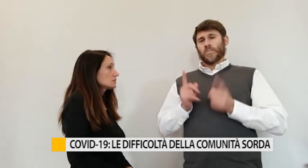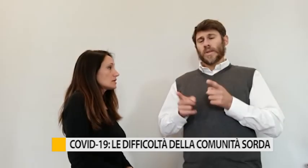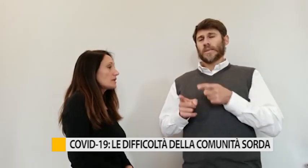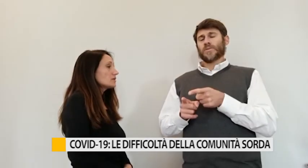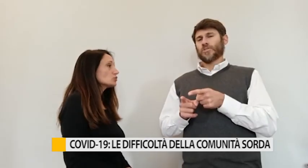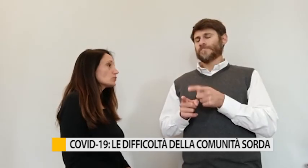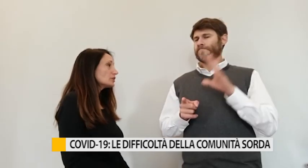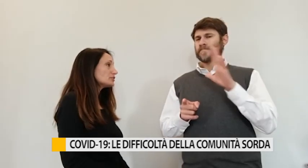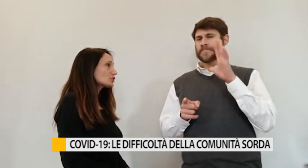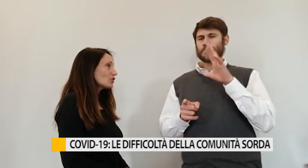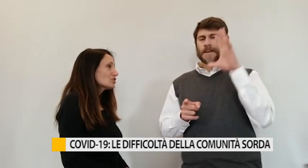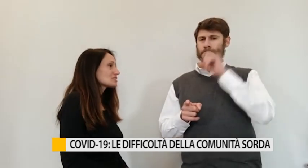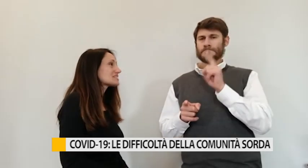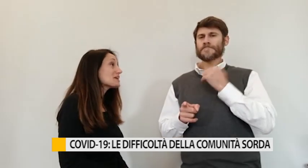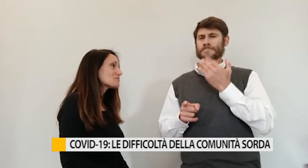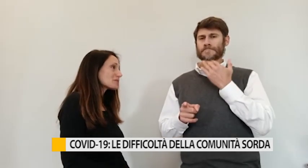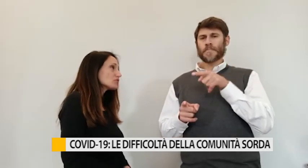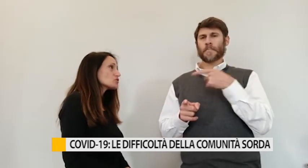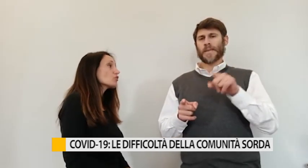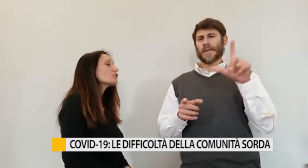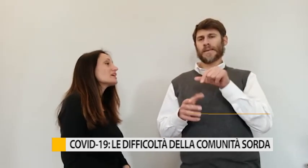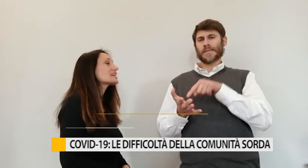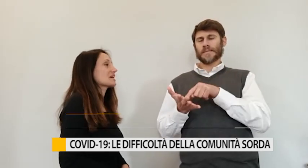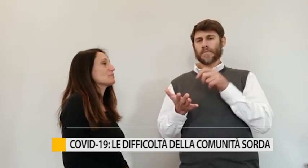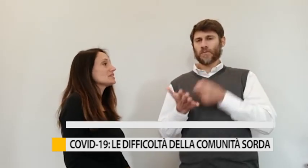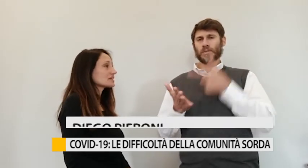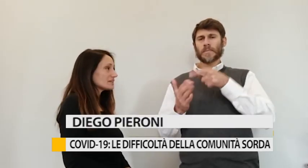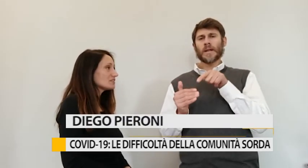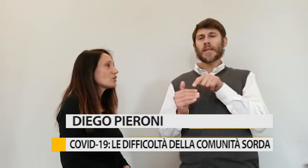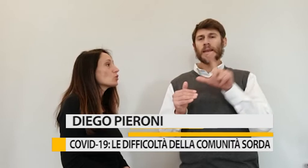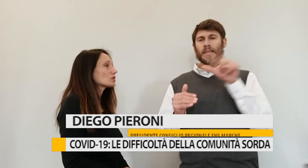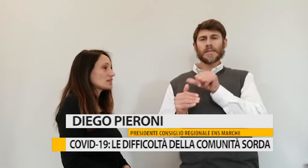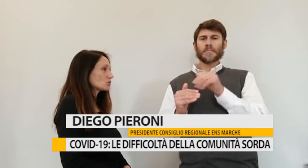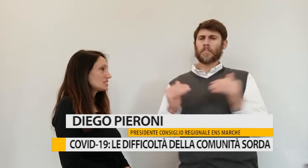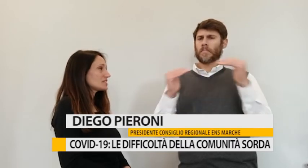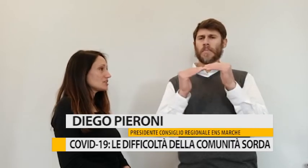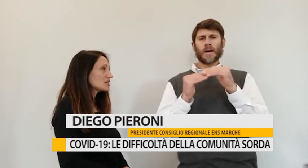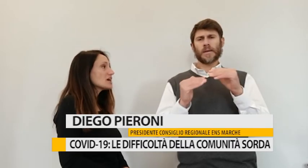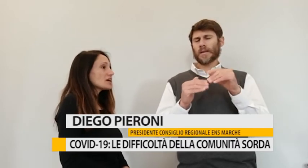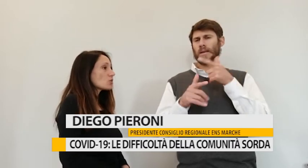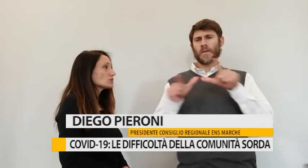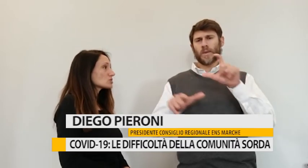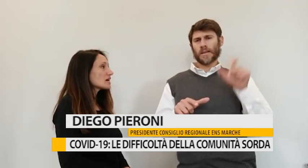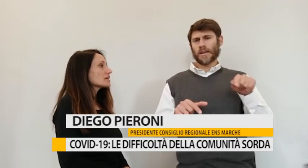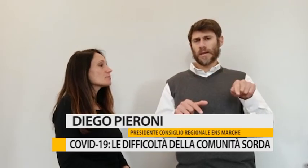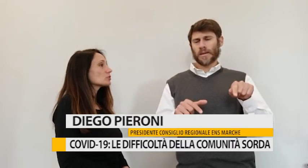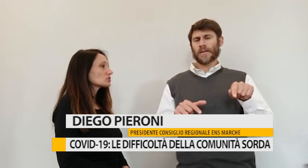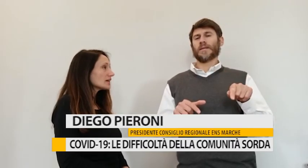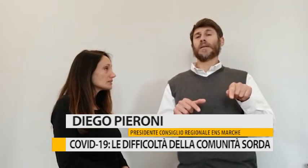Il mondo politico sembra, a mio avviso, non voler capire il valore della lingua dei segni e quanto sia importante